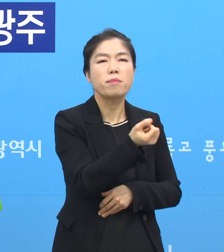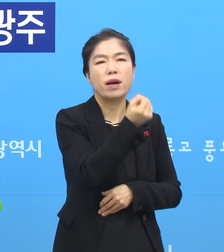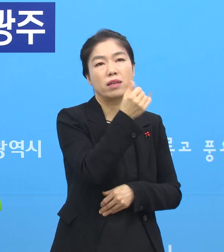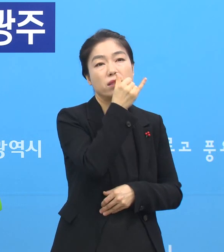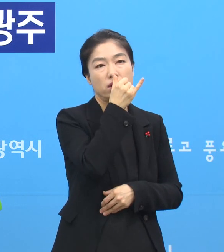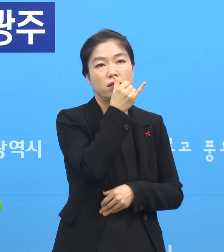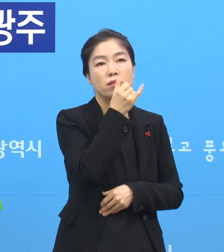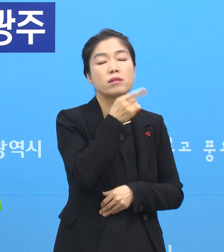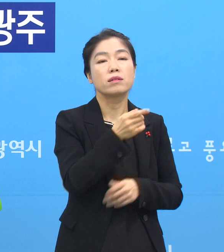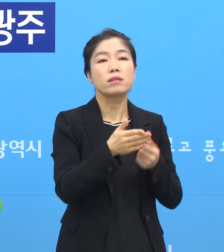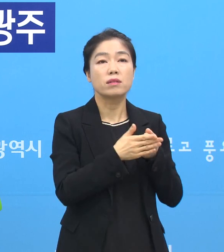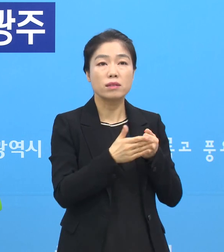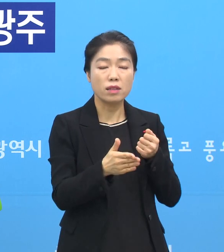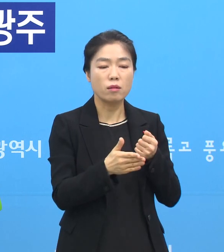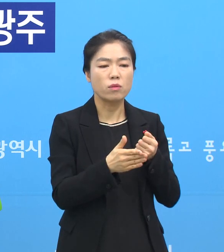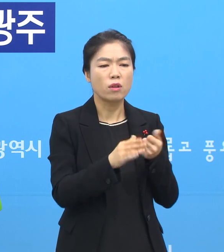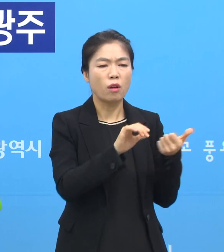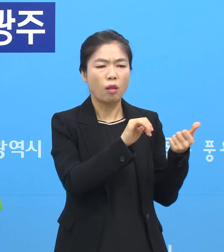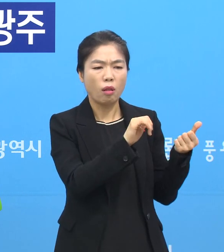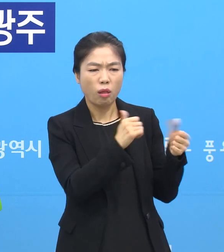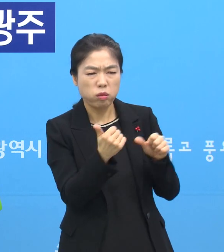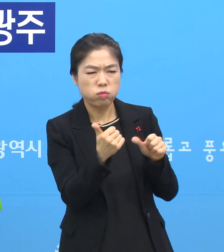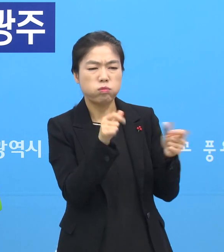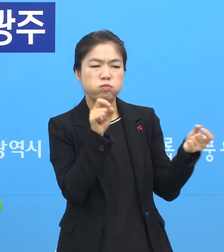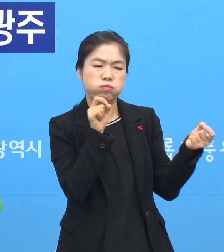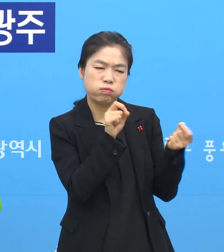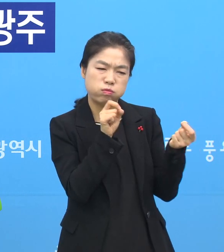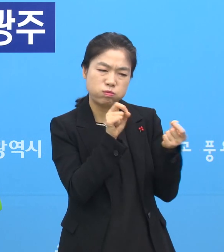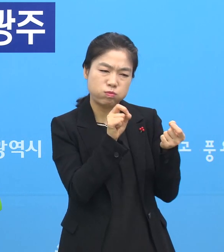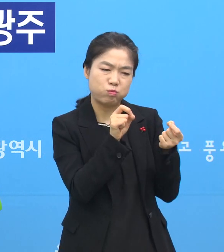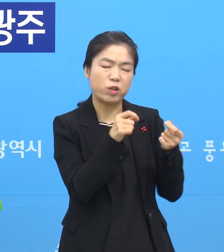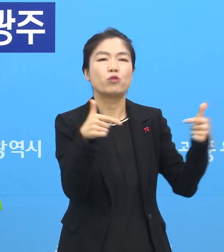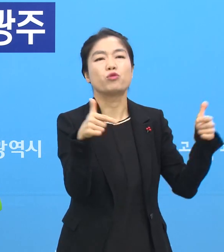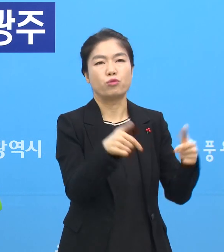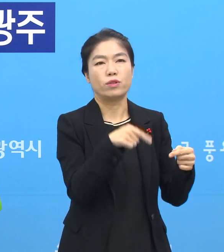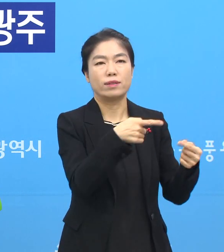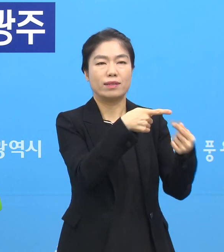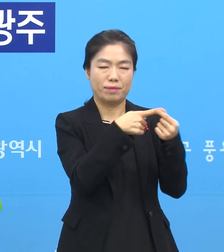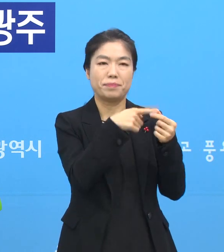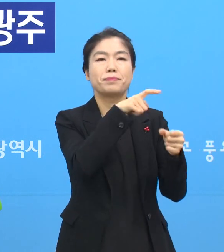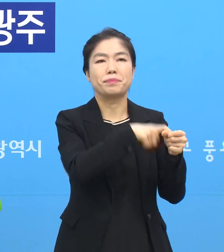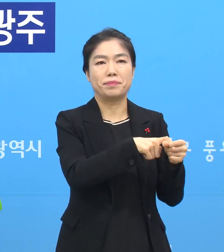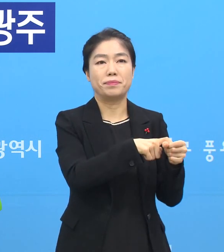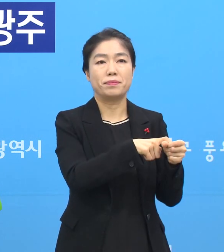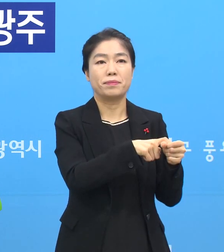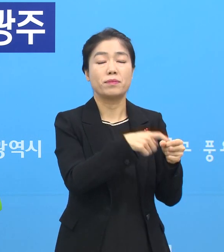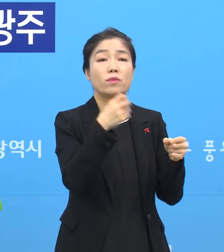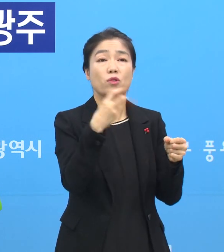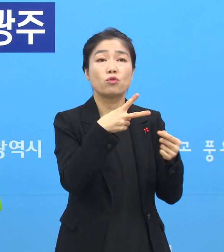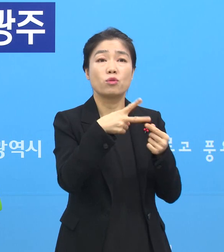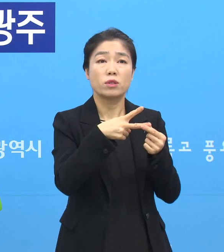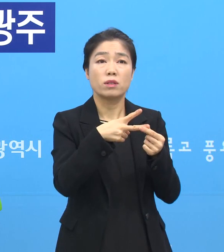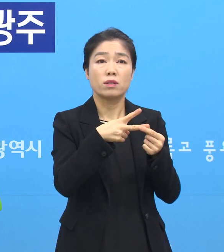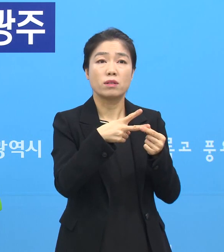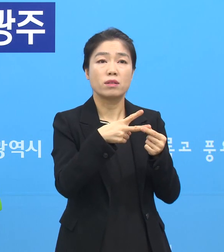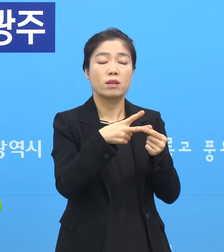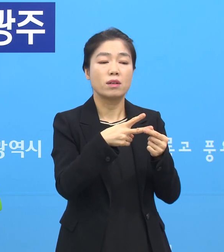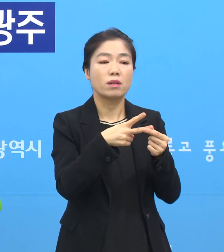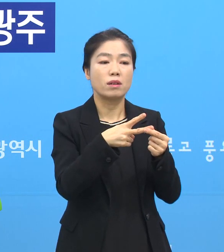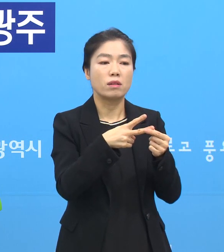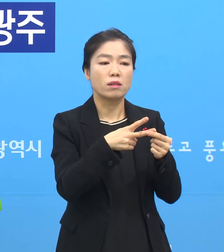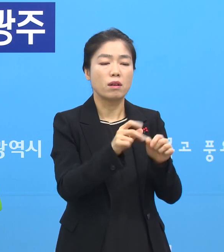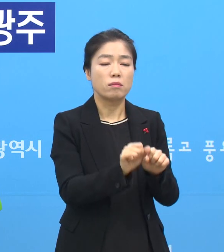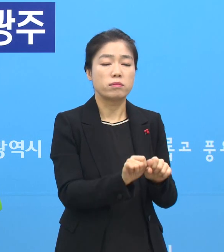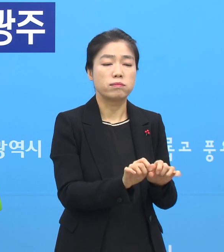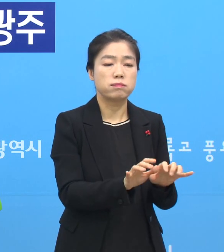가지고 계시기 때문에 사망에 이르는 것을 최소화하는 것 그것이 저희 첫 번째 목표고요. 또 하나는 추가의